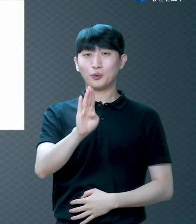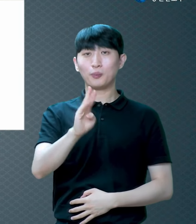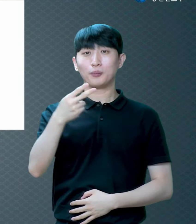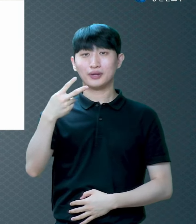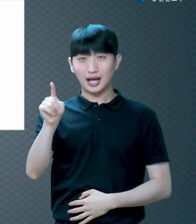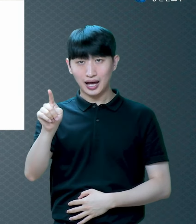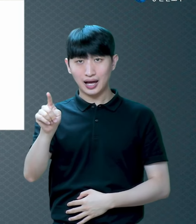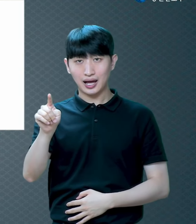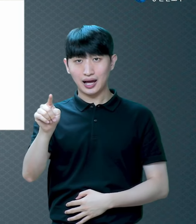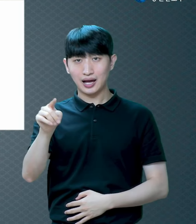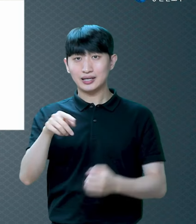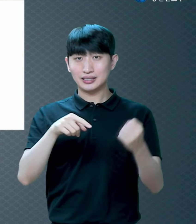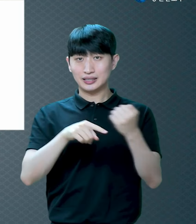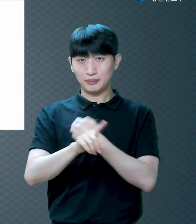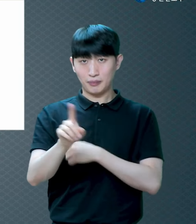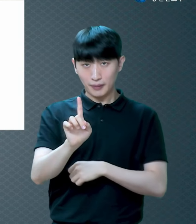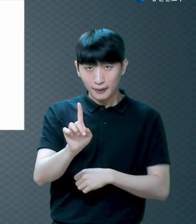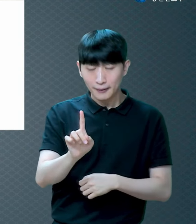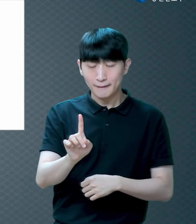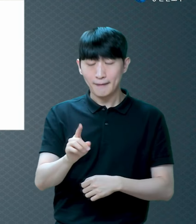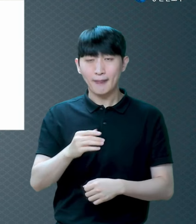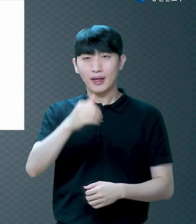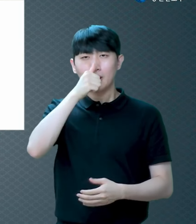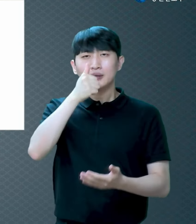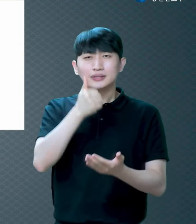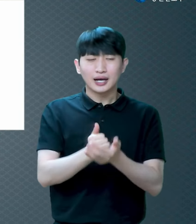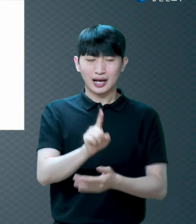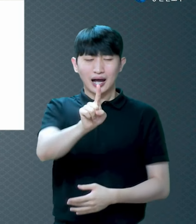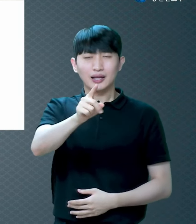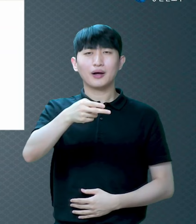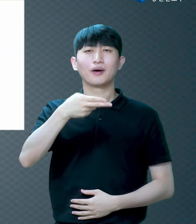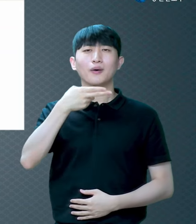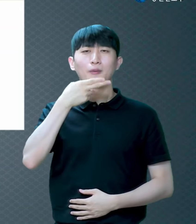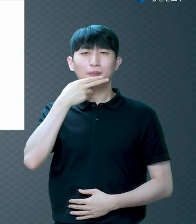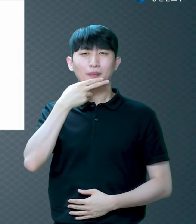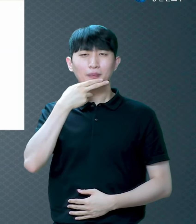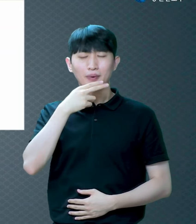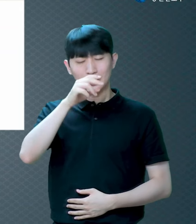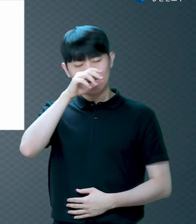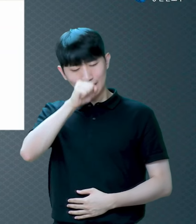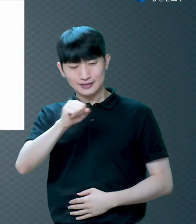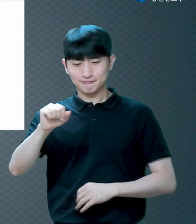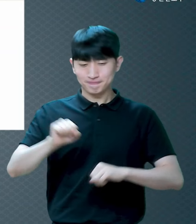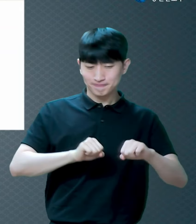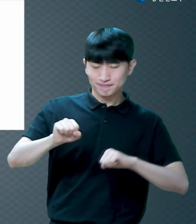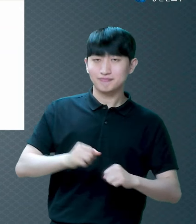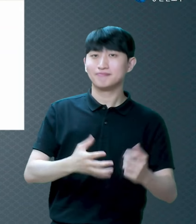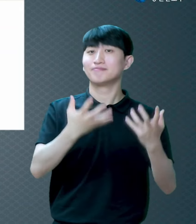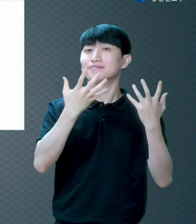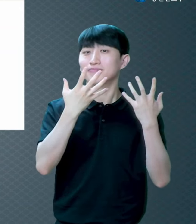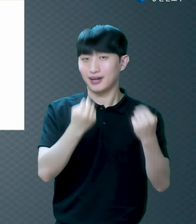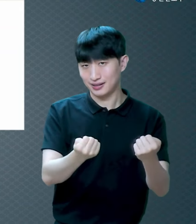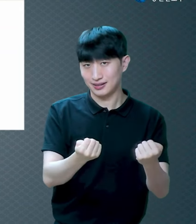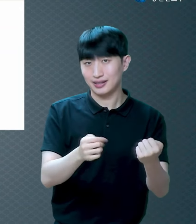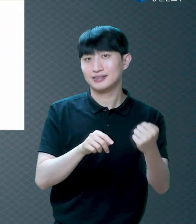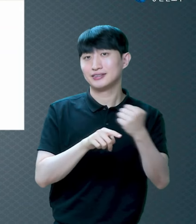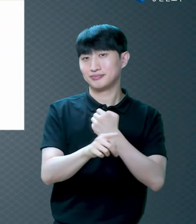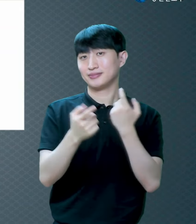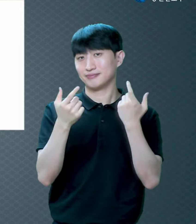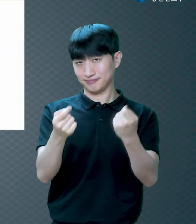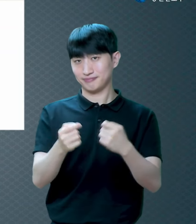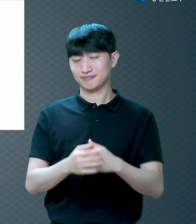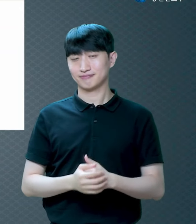뿐더러 착한 일을 많이 했다 이게 의예요 하나님 앞에 죄가 하나도